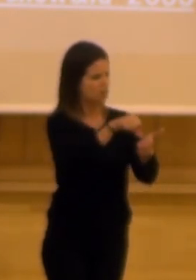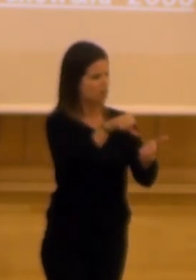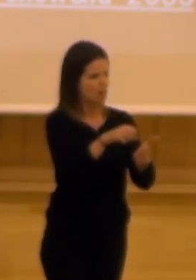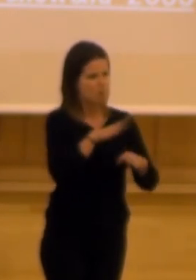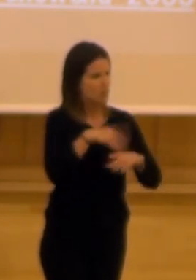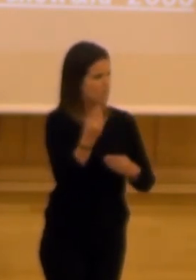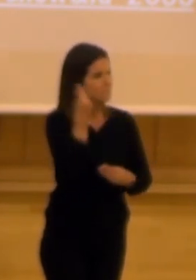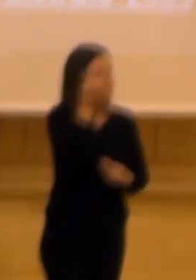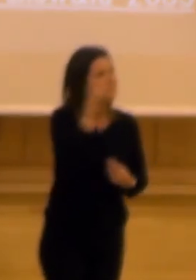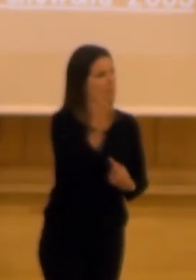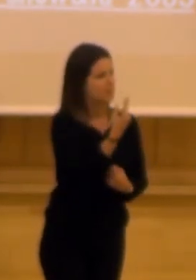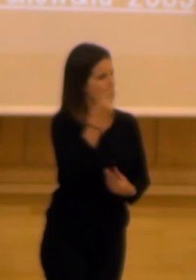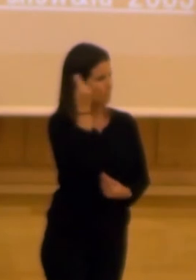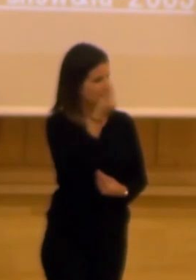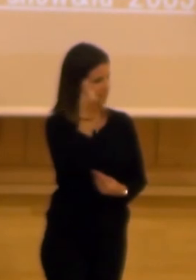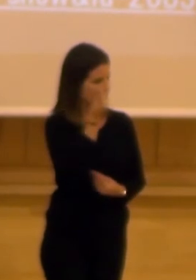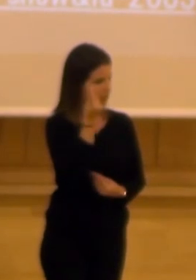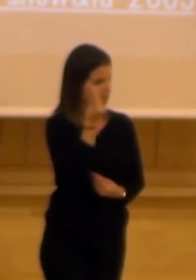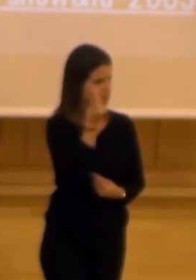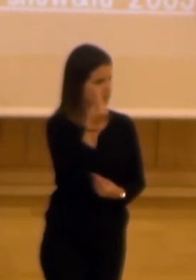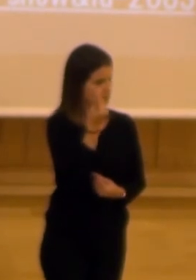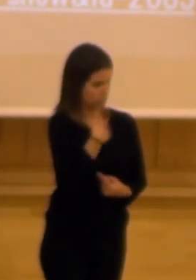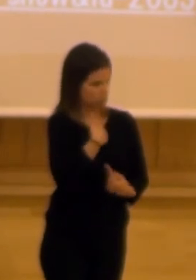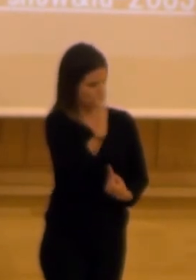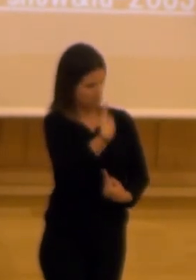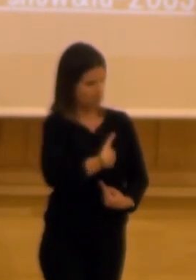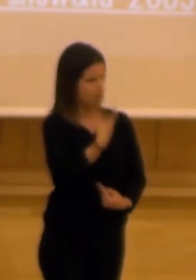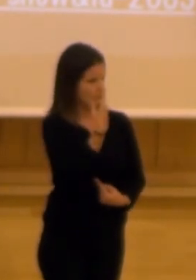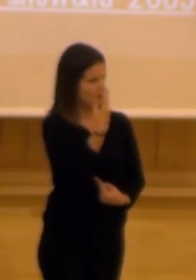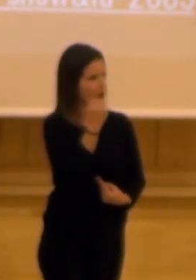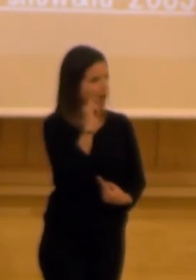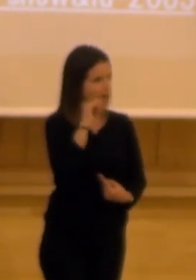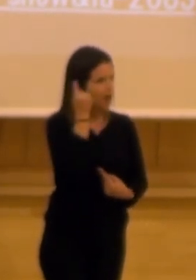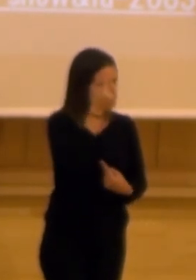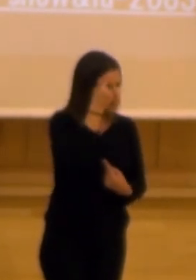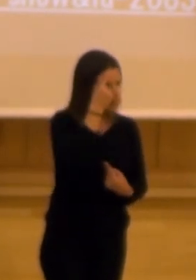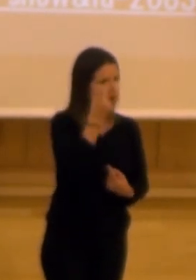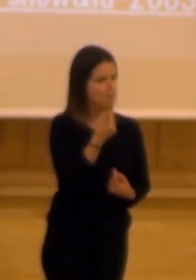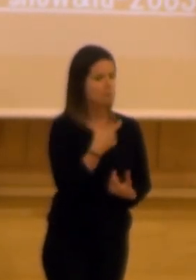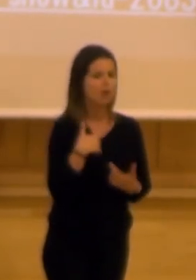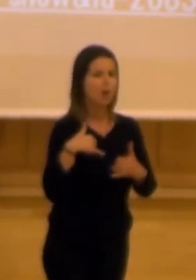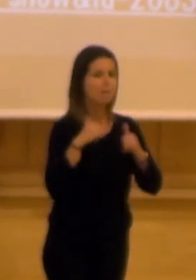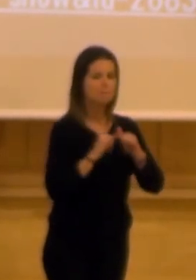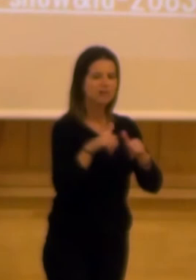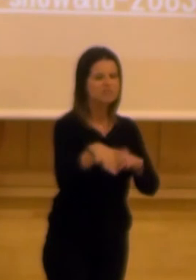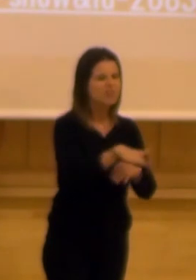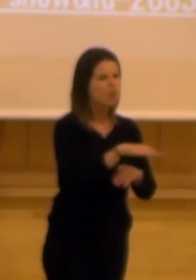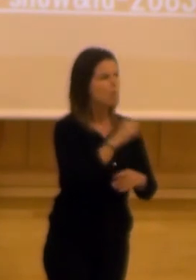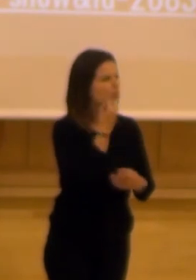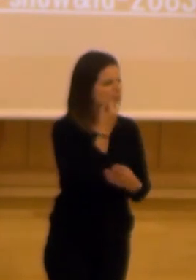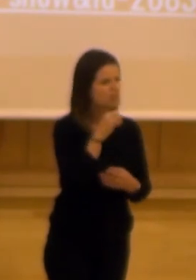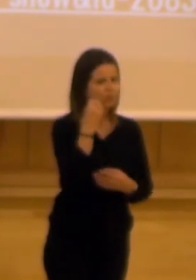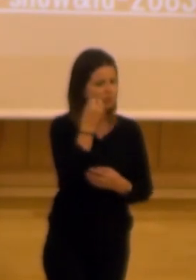no pensamos primero pensar no sé yo el primero tenemos la habilidad de darnos un paseo y ponerle pega